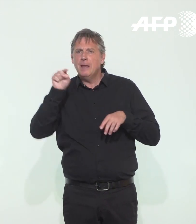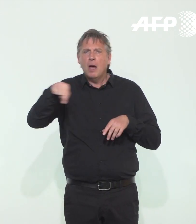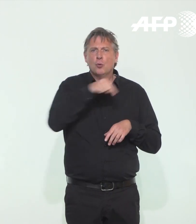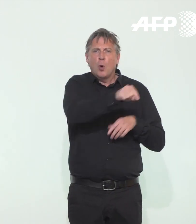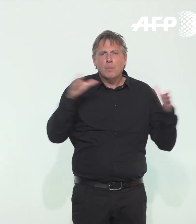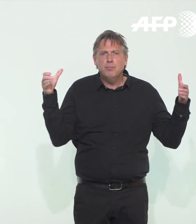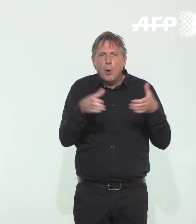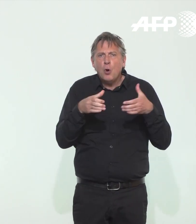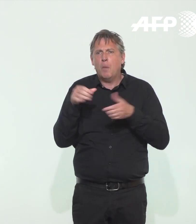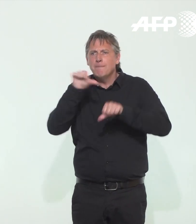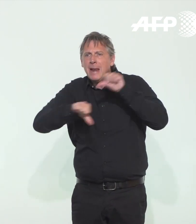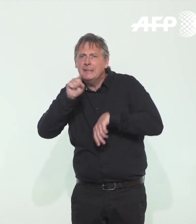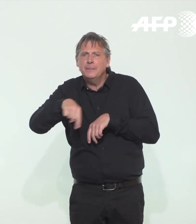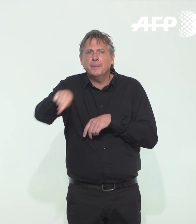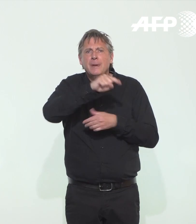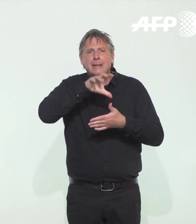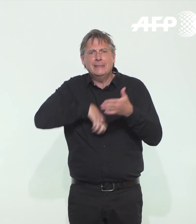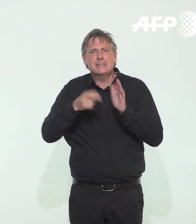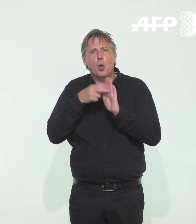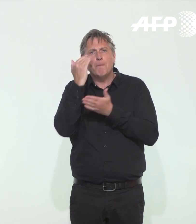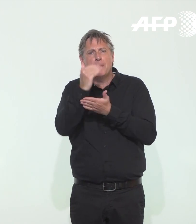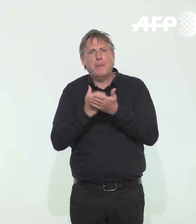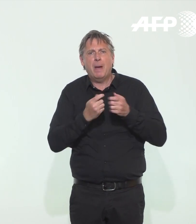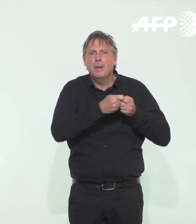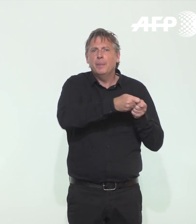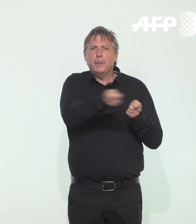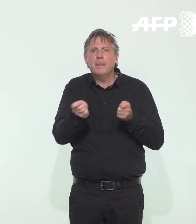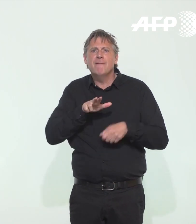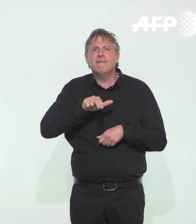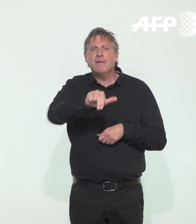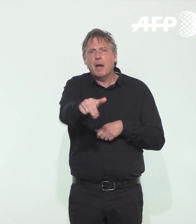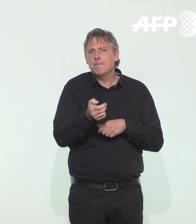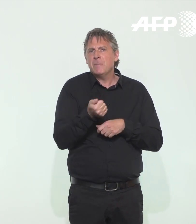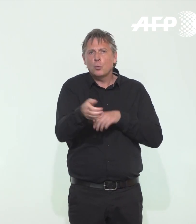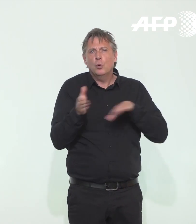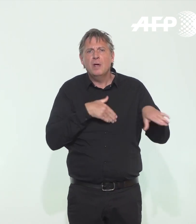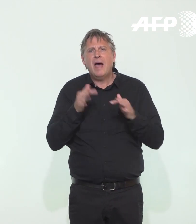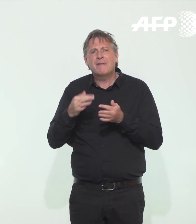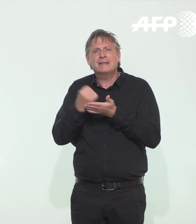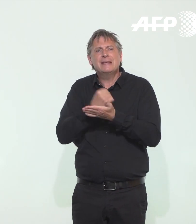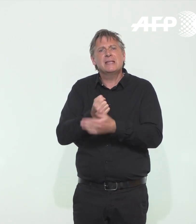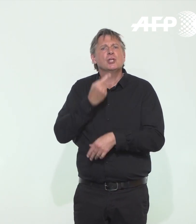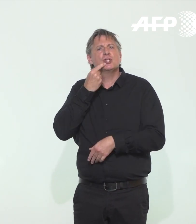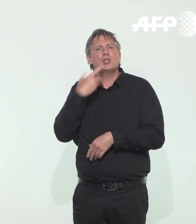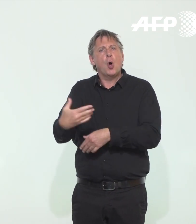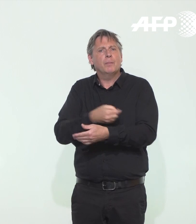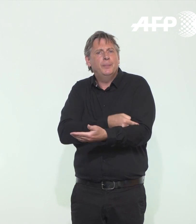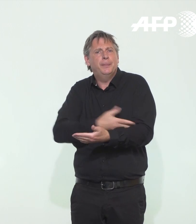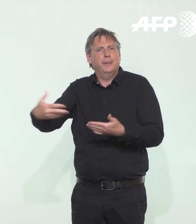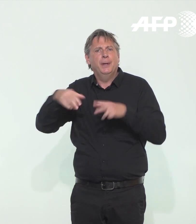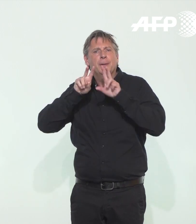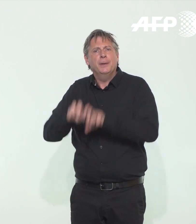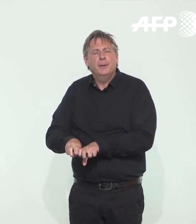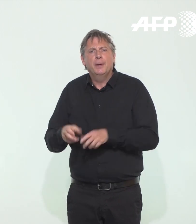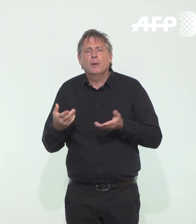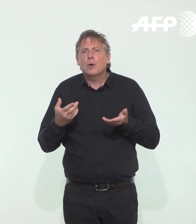pour les laboratoires cette fameuse liste. Toujours à propos de ces tests sérologiques, comment comprendre qu'en l'absence de cette liste de